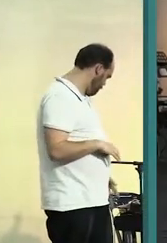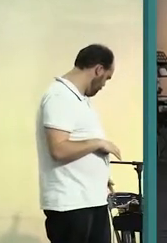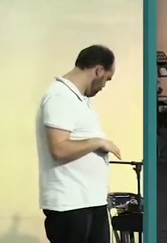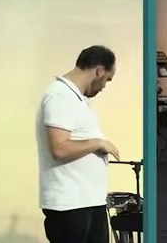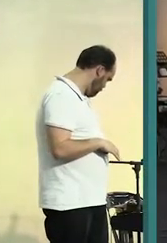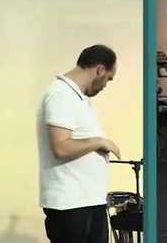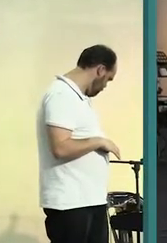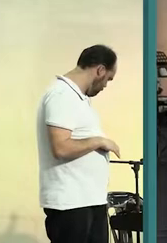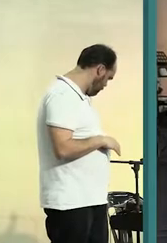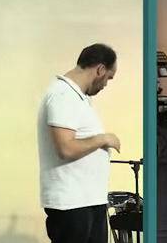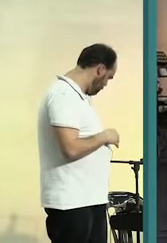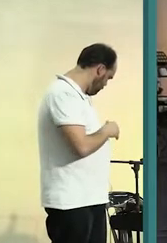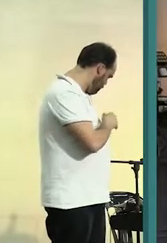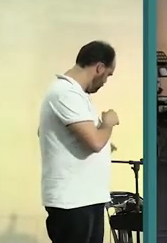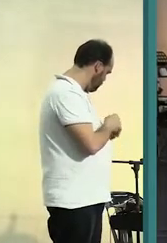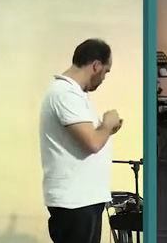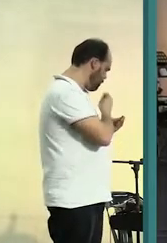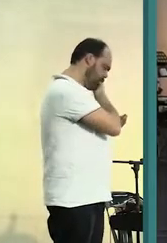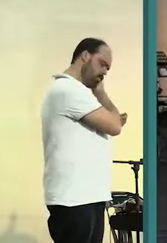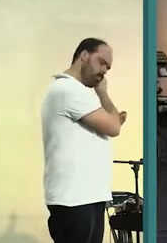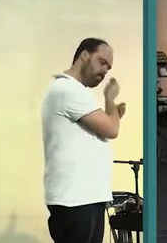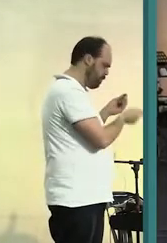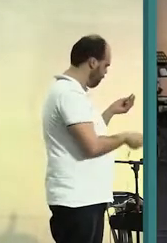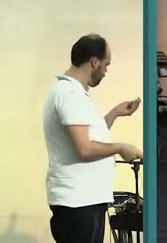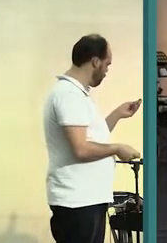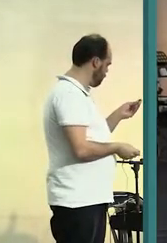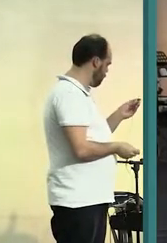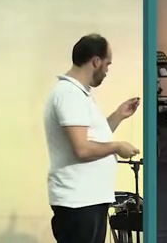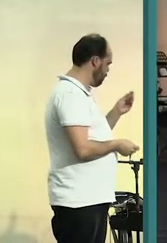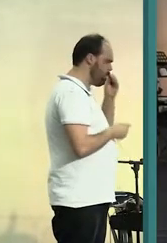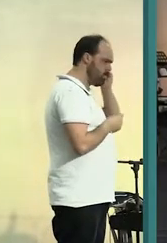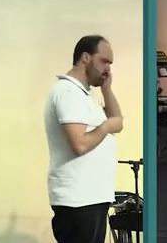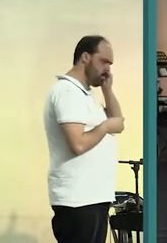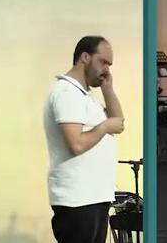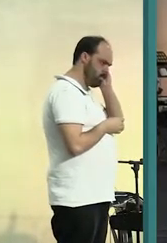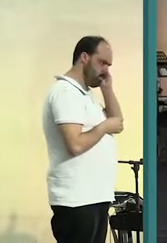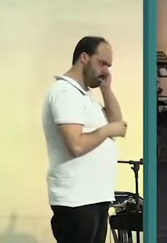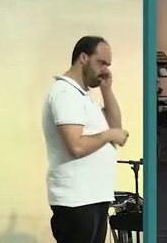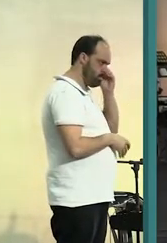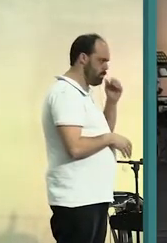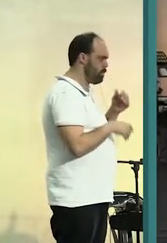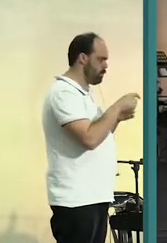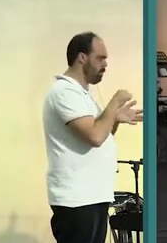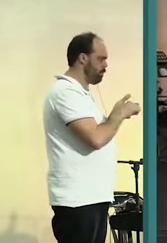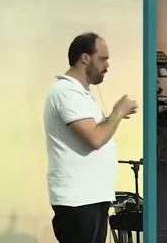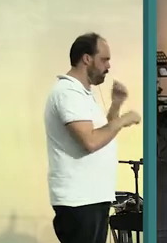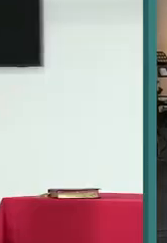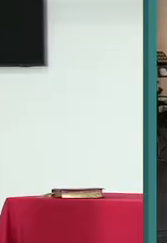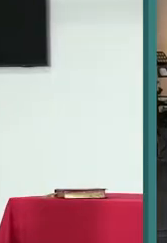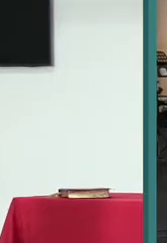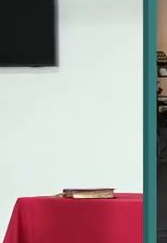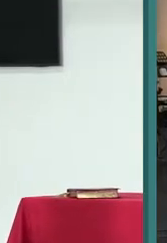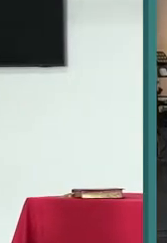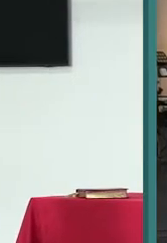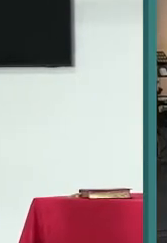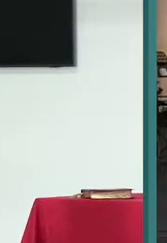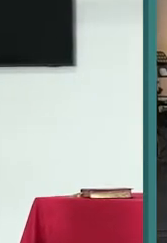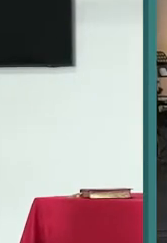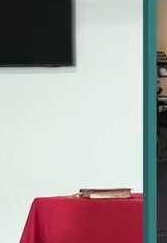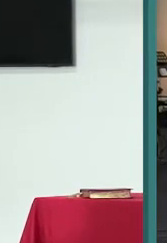Andrew, jylle of my tafel, asjeblief sal voorentoe breng, ek wil jylle nou graag bedien, met die nachtmaal, maar kenneville gaan vir ons een lied sing, en gebruik hierdie